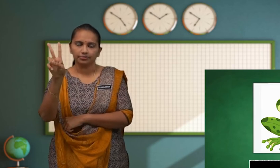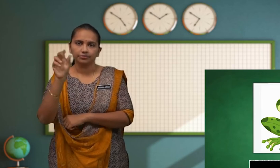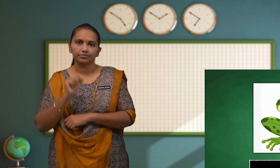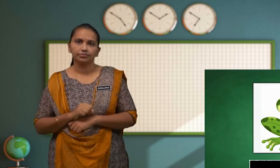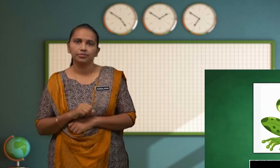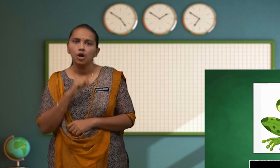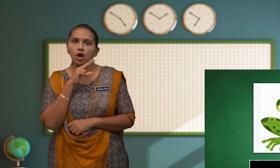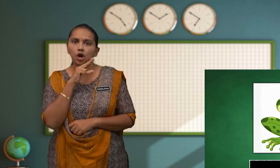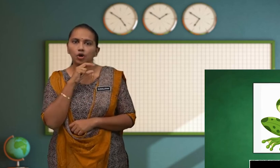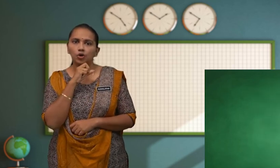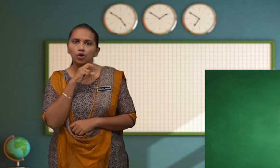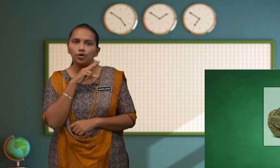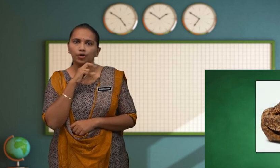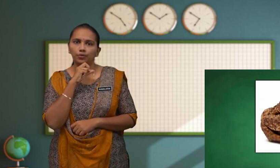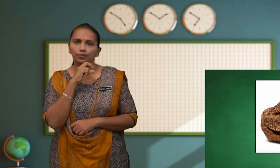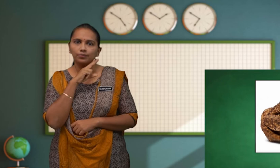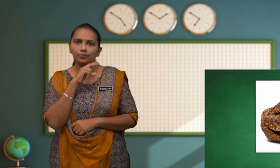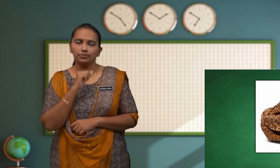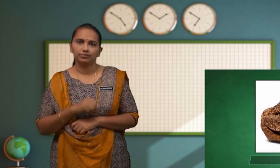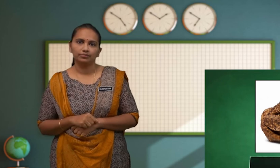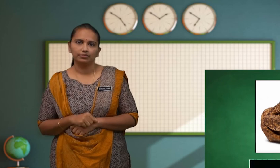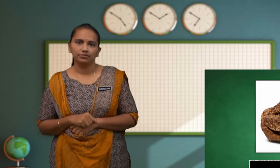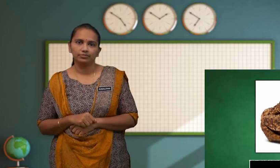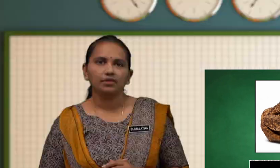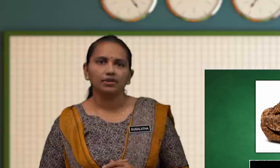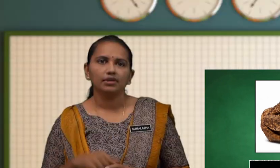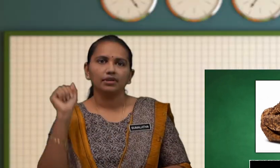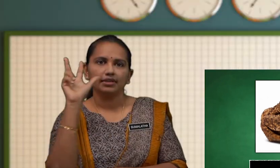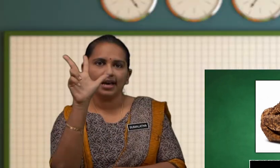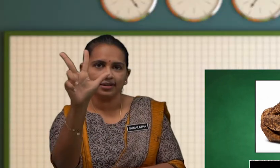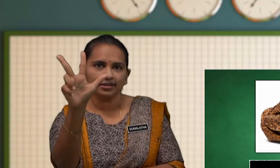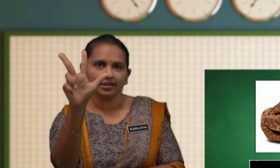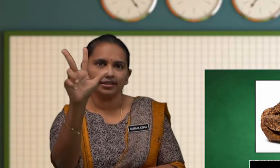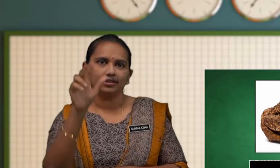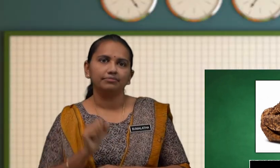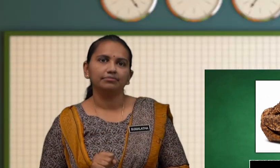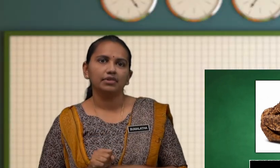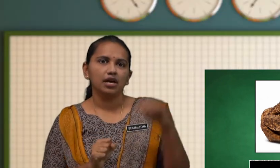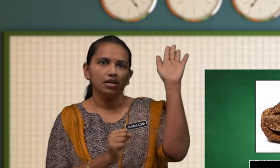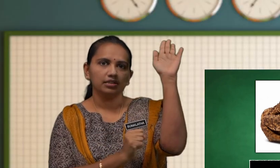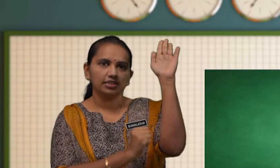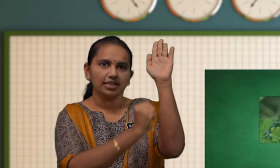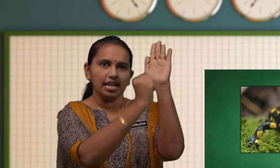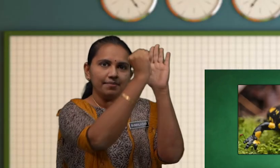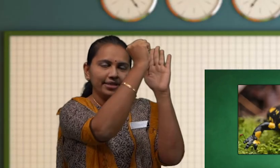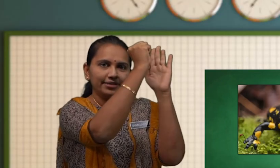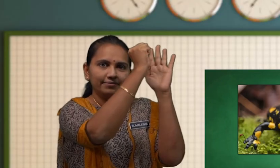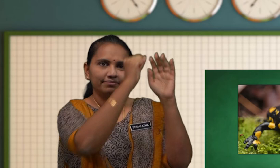Kodok Yang ketiga Salamander